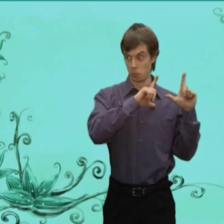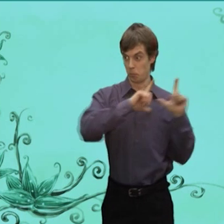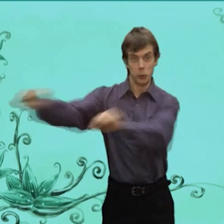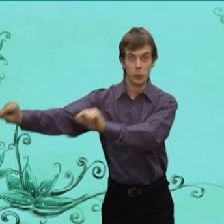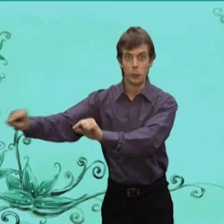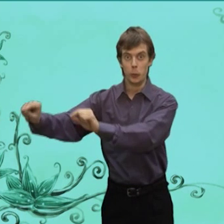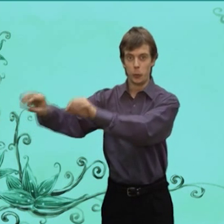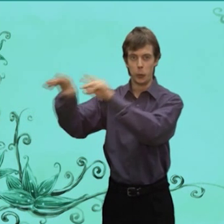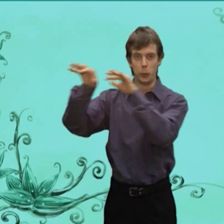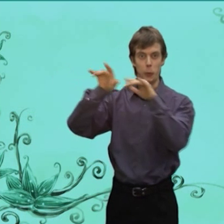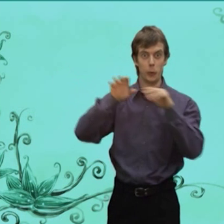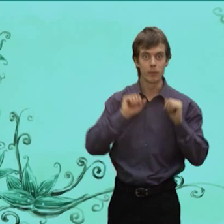Пустился К лисе